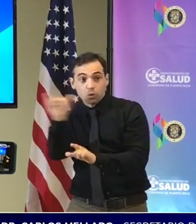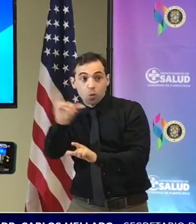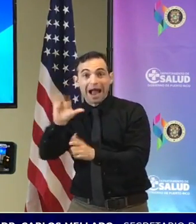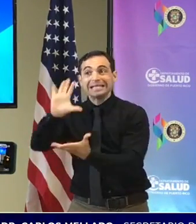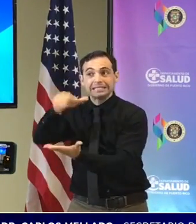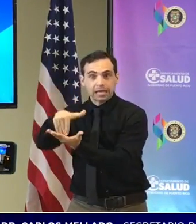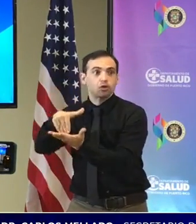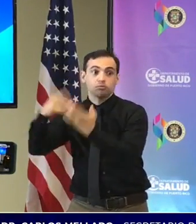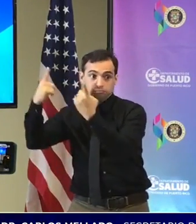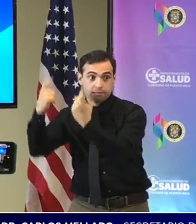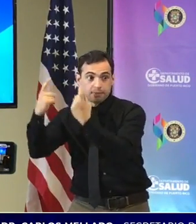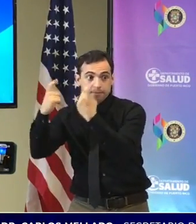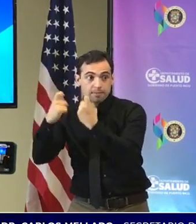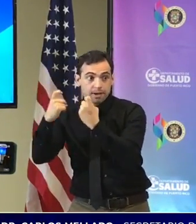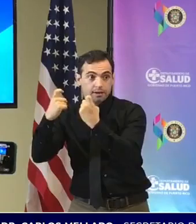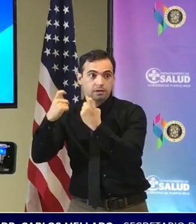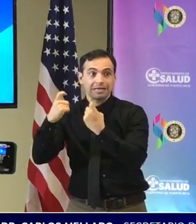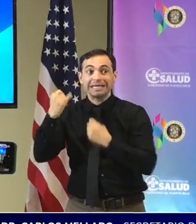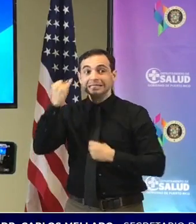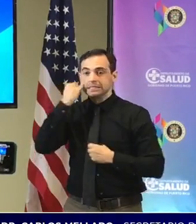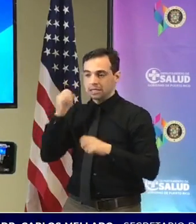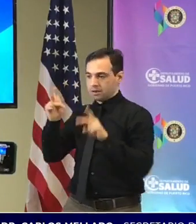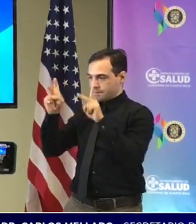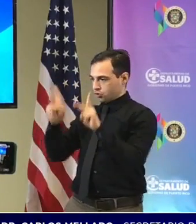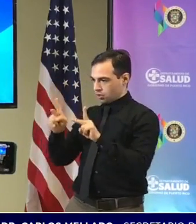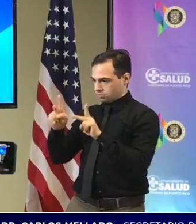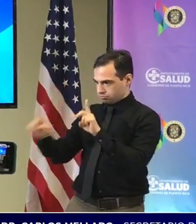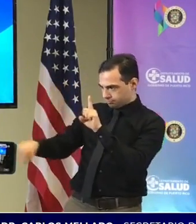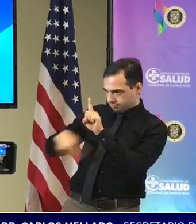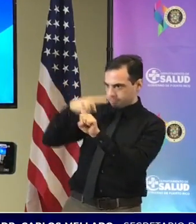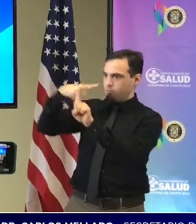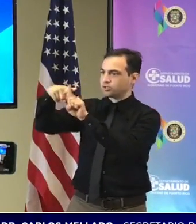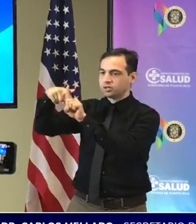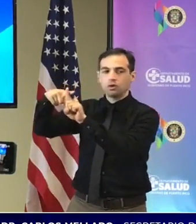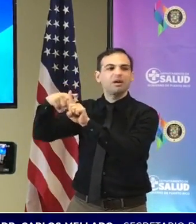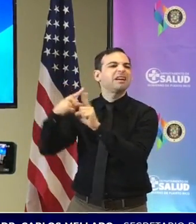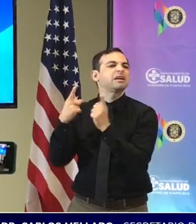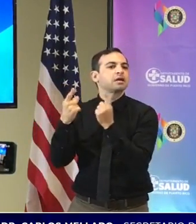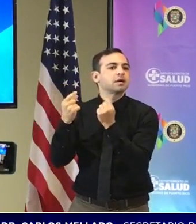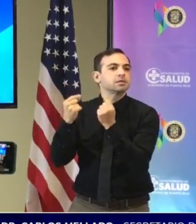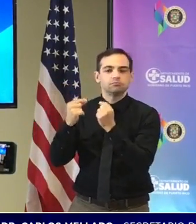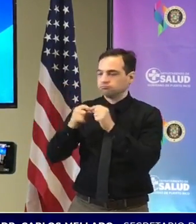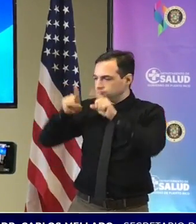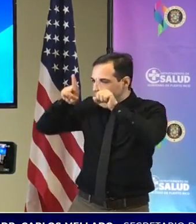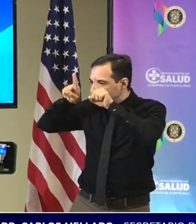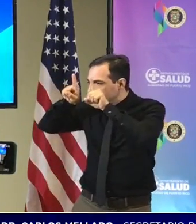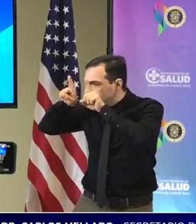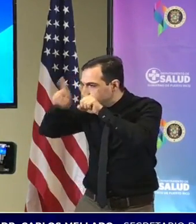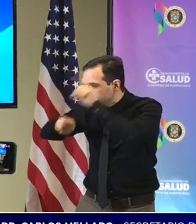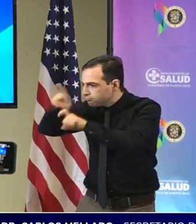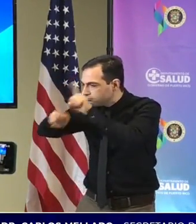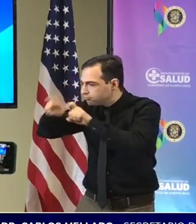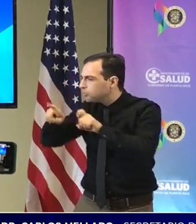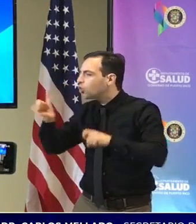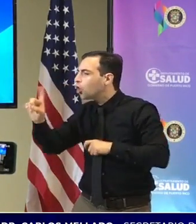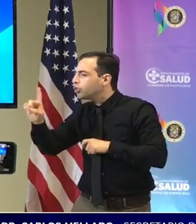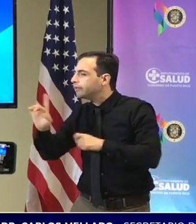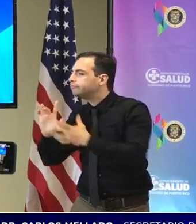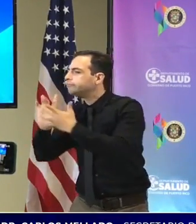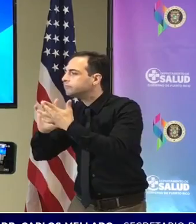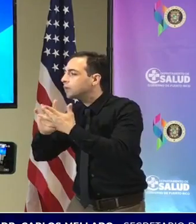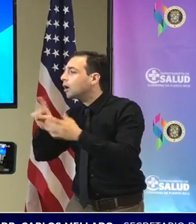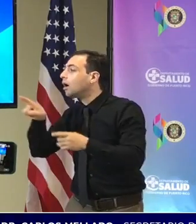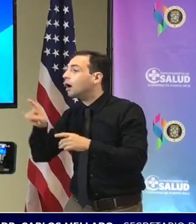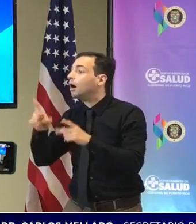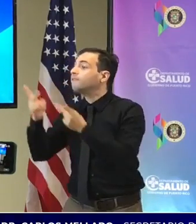positivo lo primero que se hace es lo que ella dijo averiguar donde estuvo y todo lo que ella explicó pero la